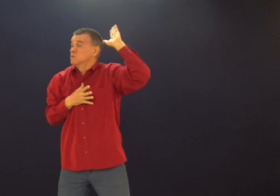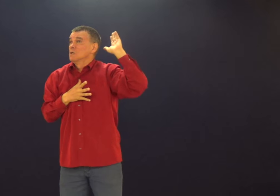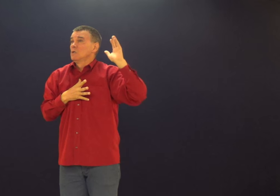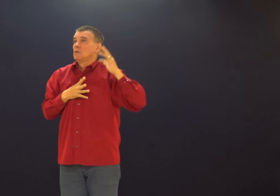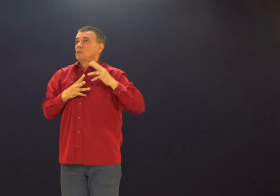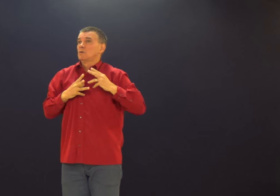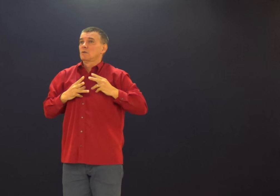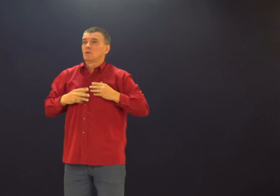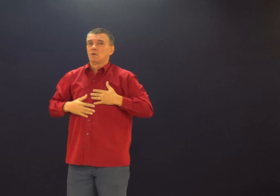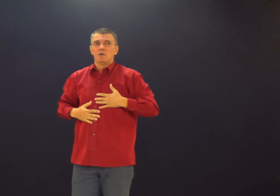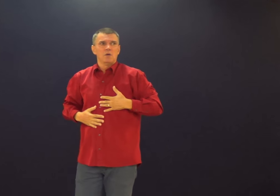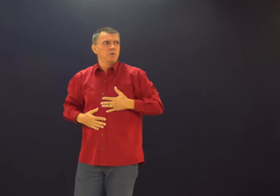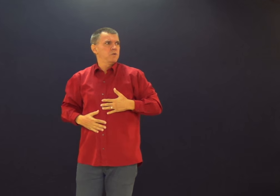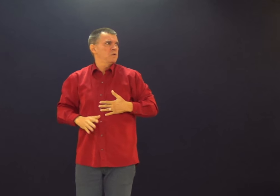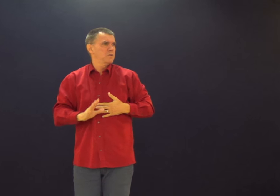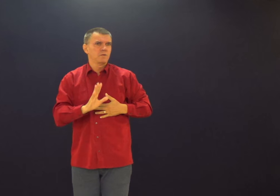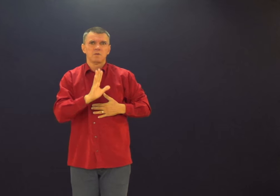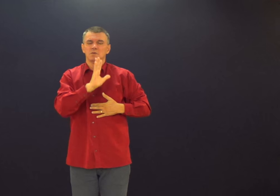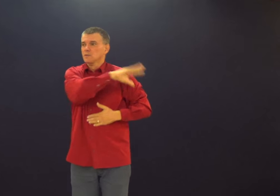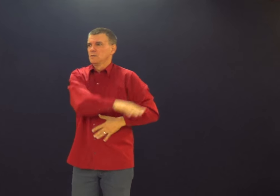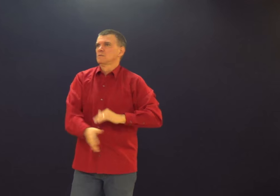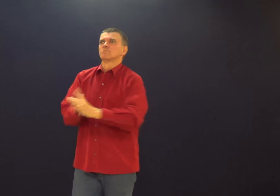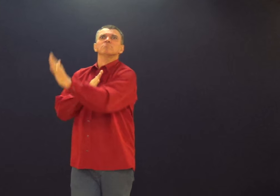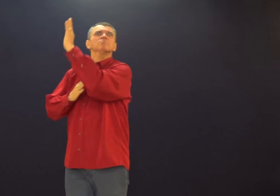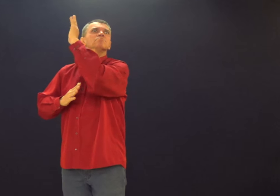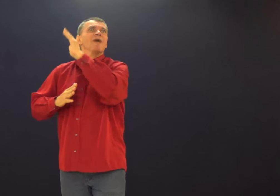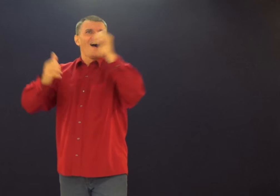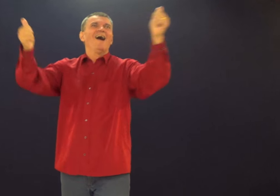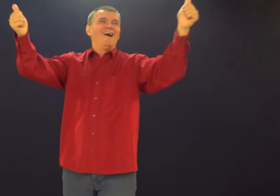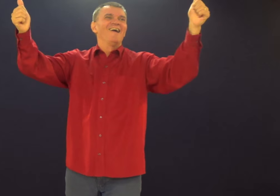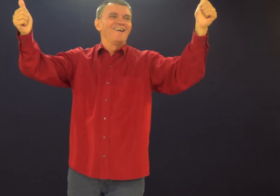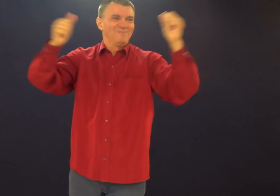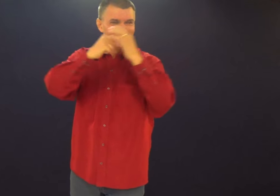por favor. E que não passa. Ufa. Deu certo.